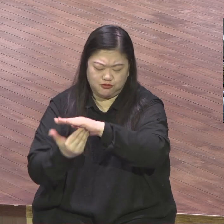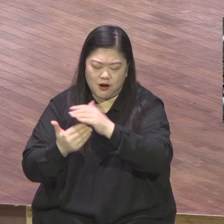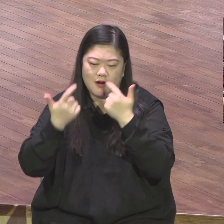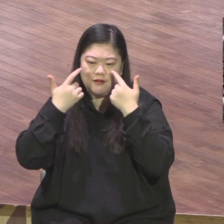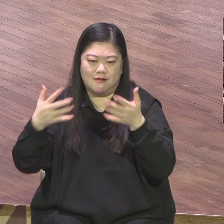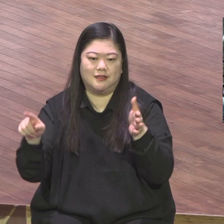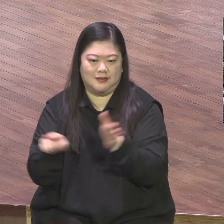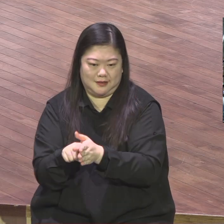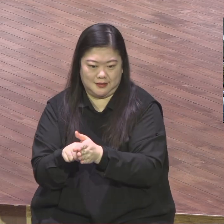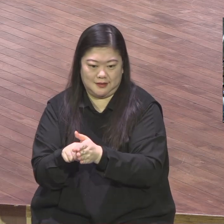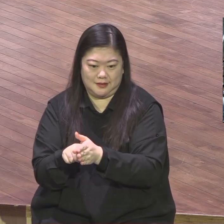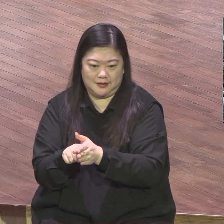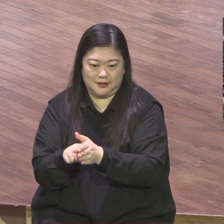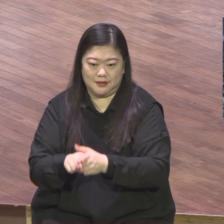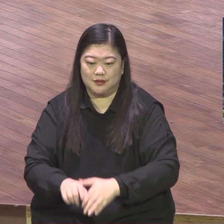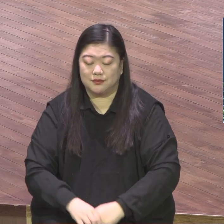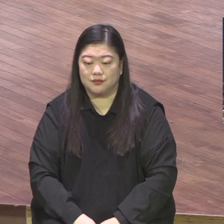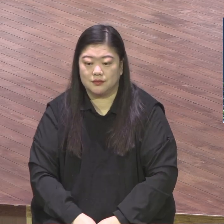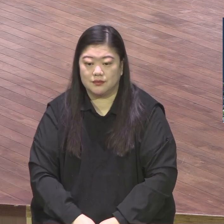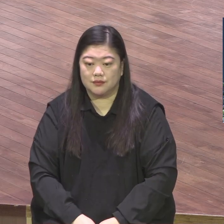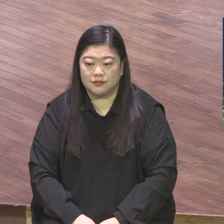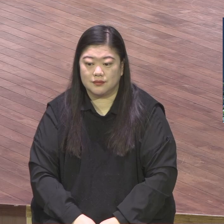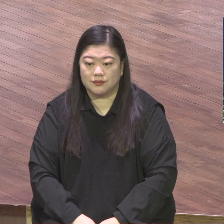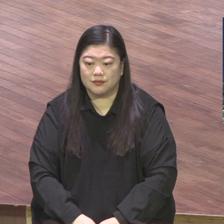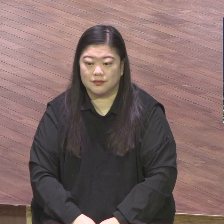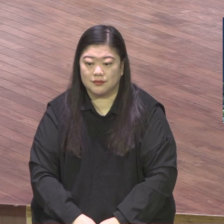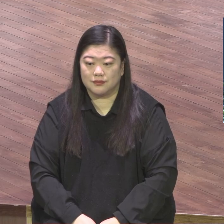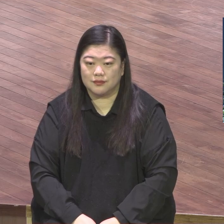착한 일을 시작하시니까 착한 일